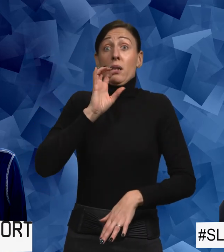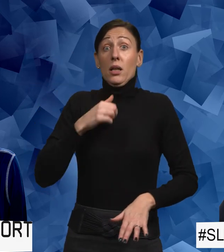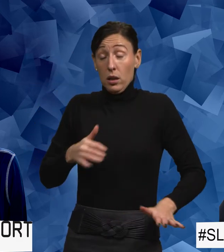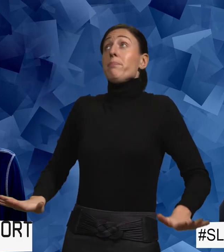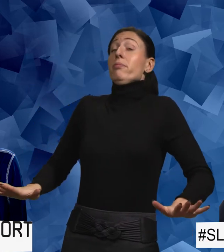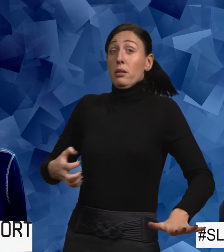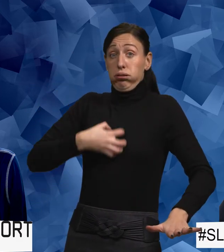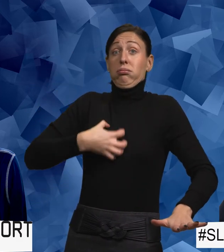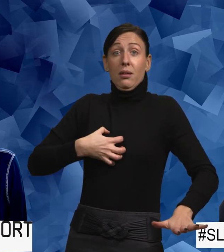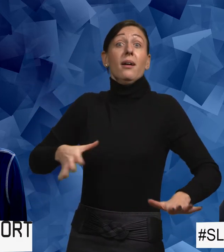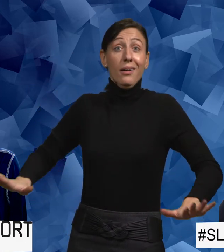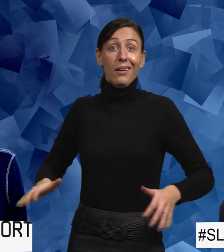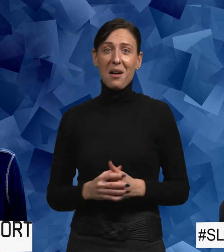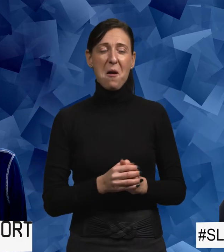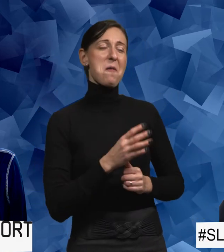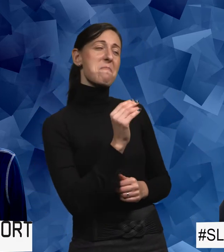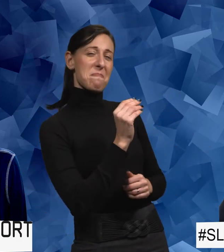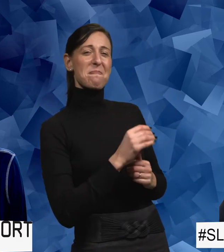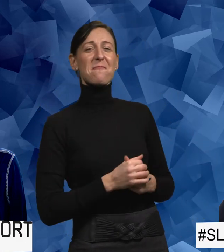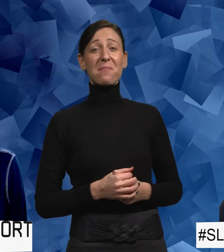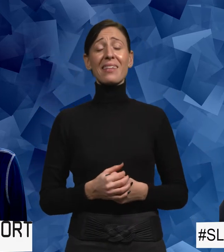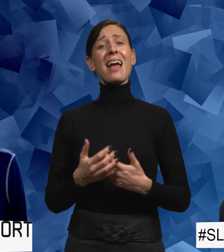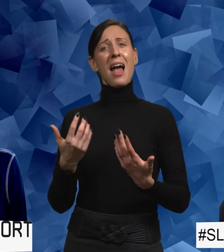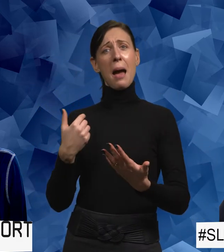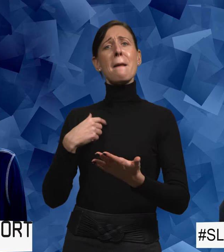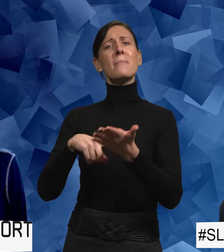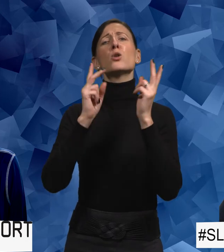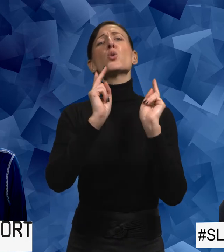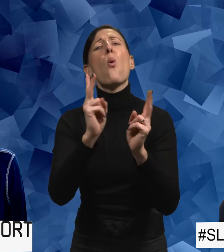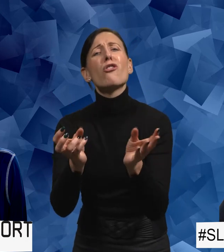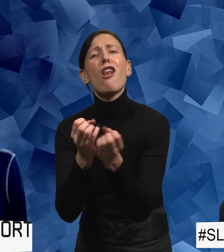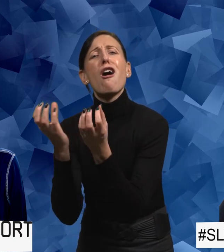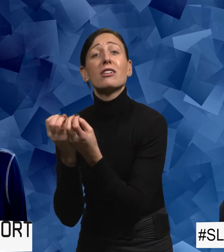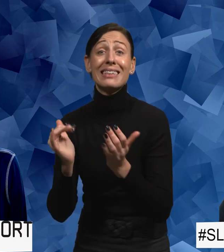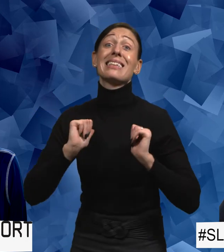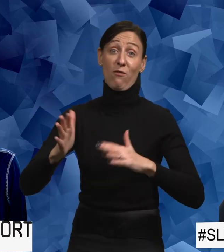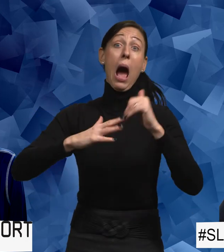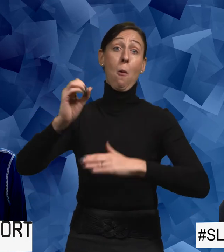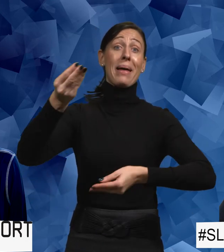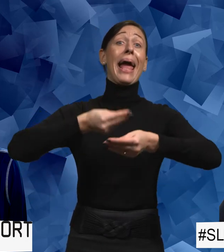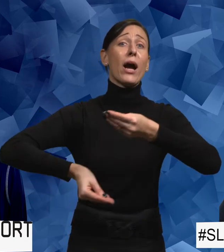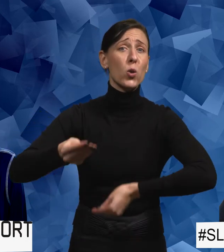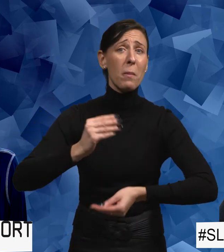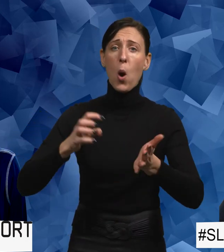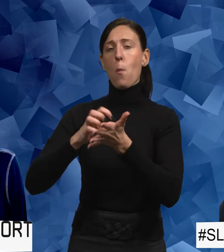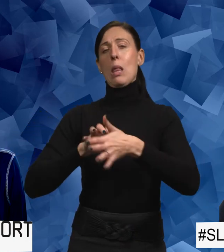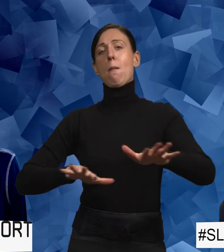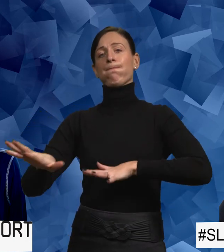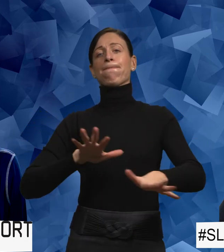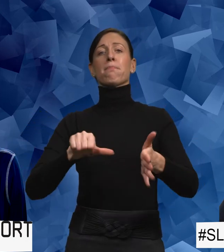Fick en liten chock på den toaletten. Jag menar, finns det sådana lösningar? Det kanske bara handlar om ekonomi. Alltså kommunen har ingen